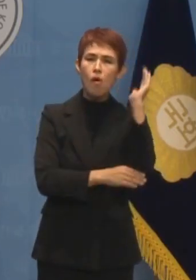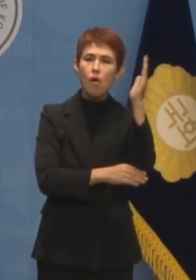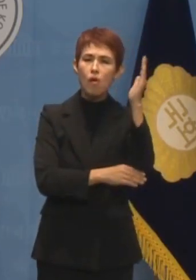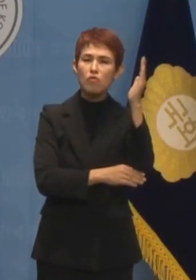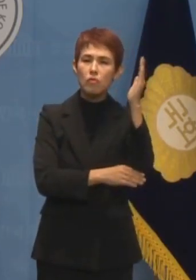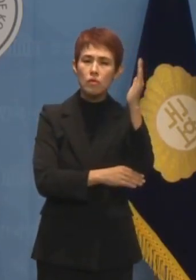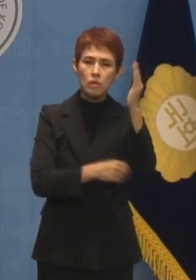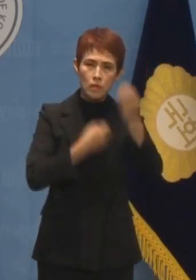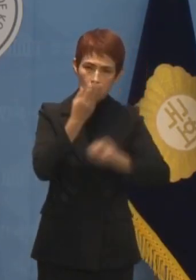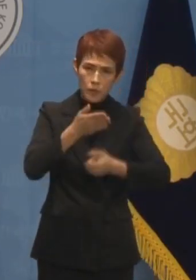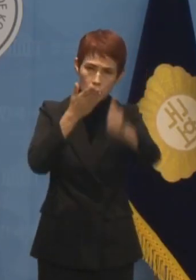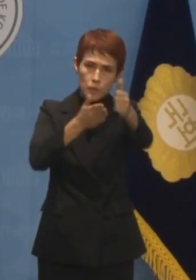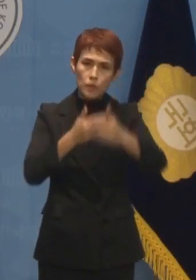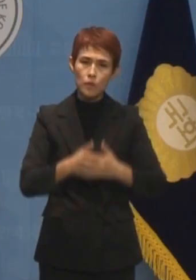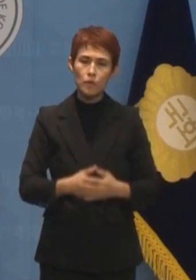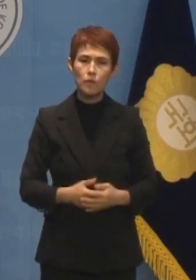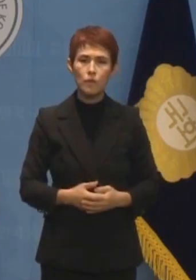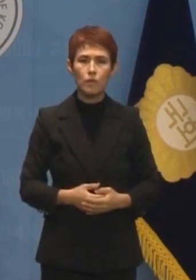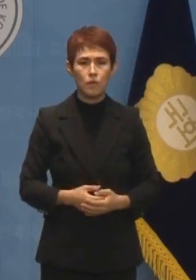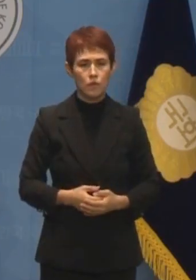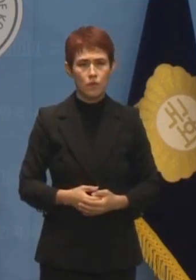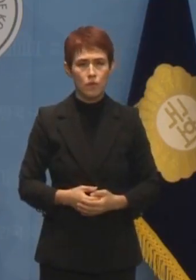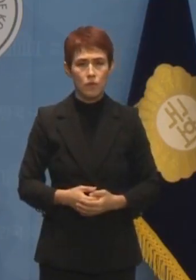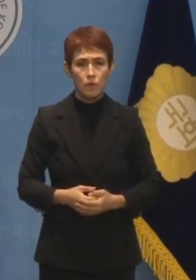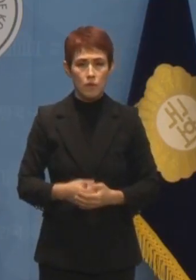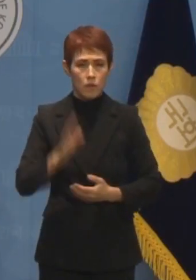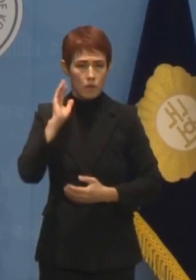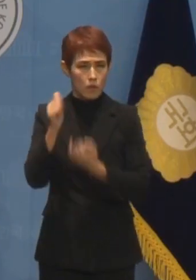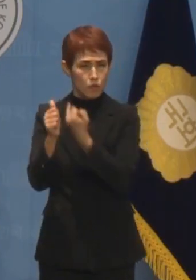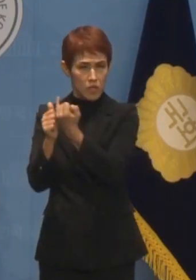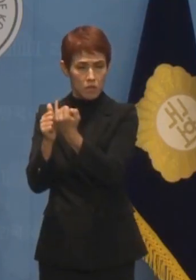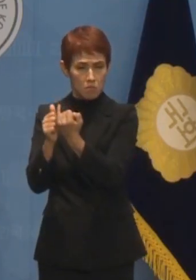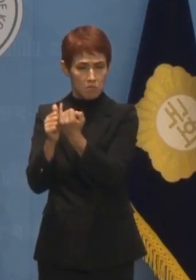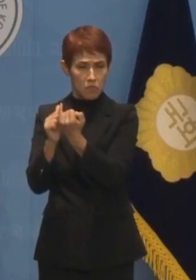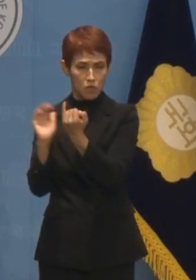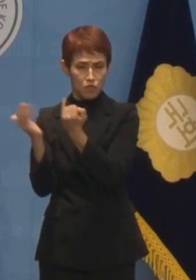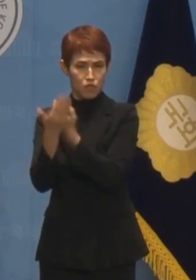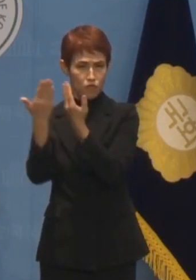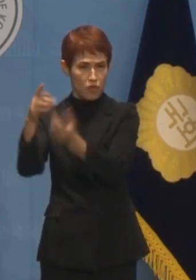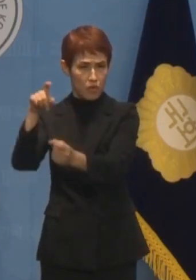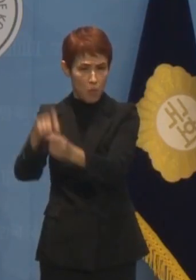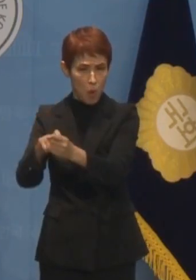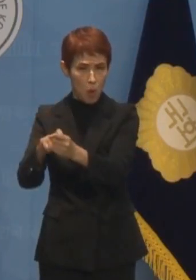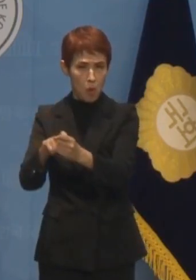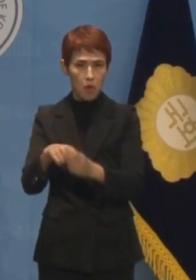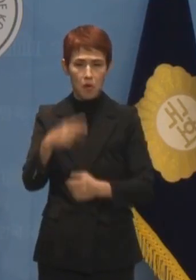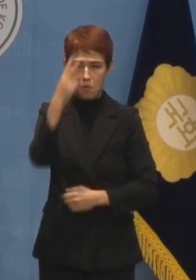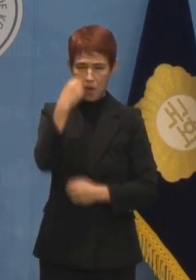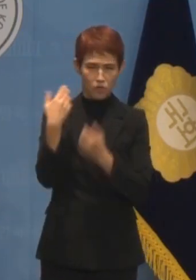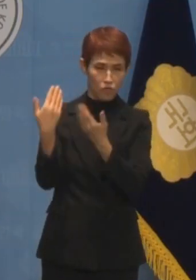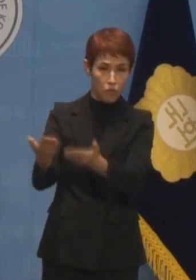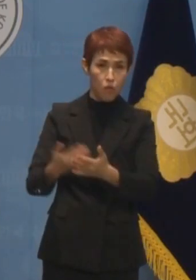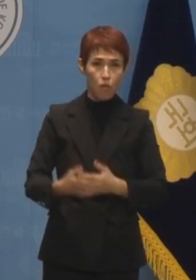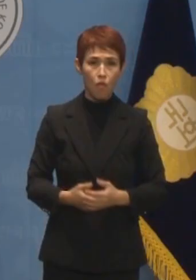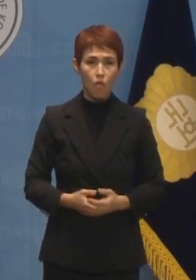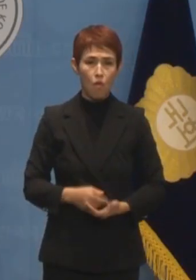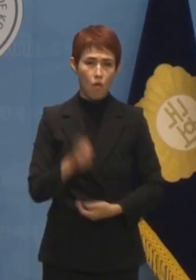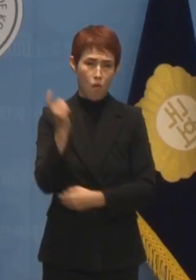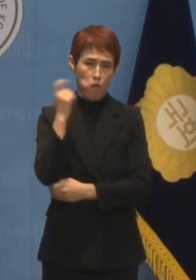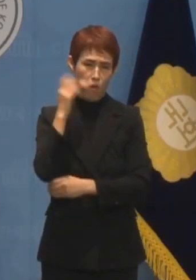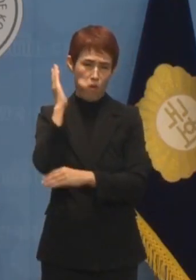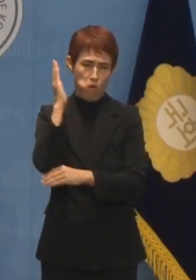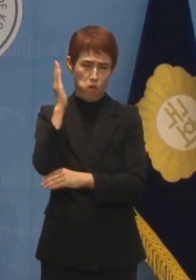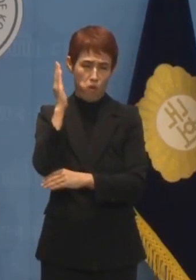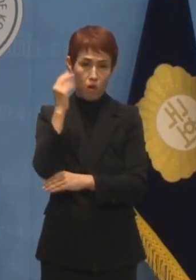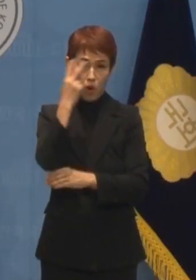자백하십시오. 김건희 여사를 지키기 위해 면죄부 수사를 하고 거짓말 브리핑을